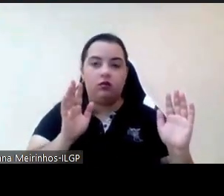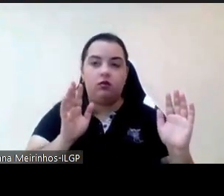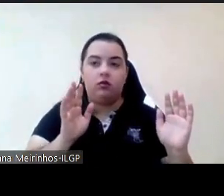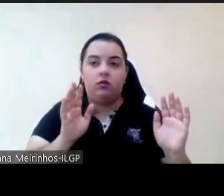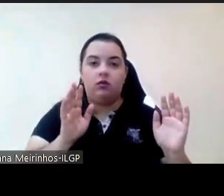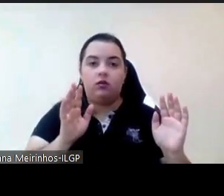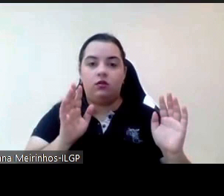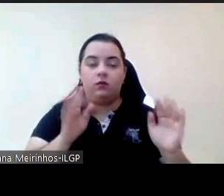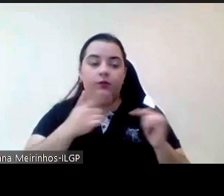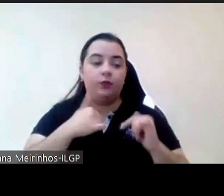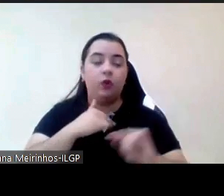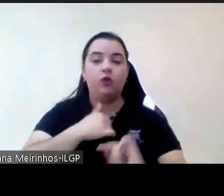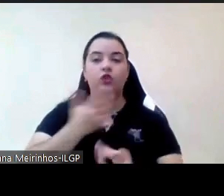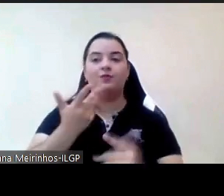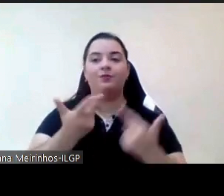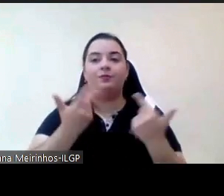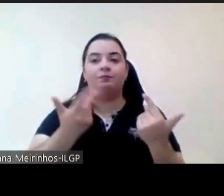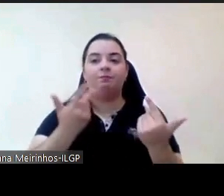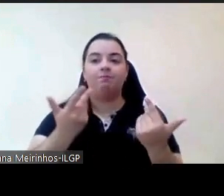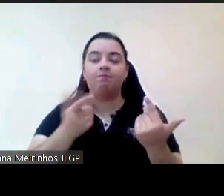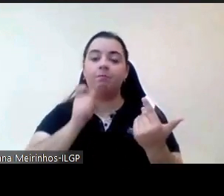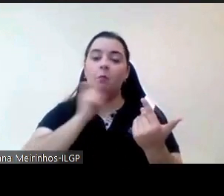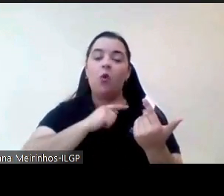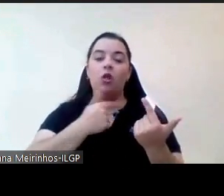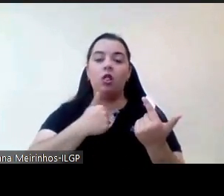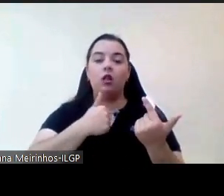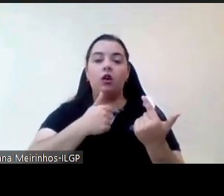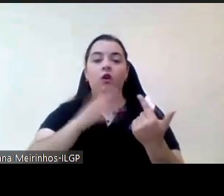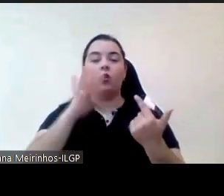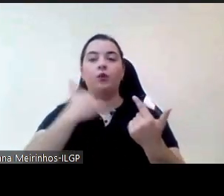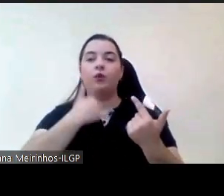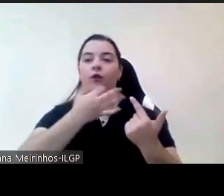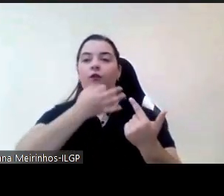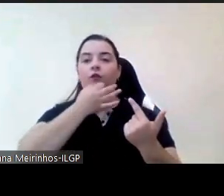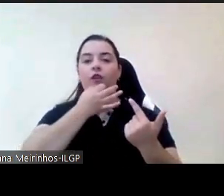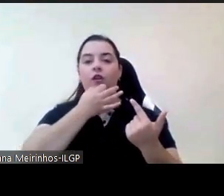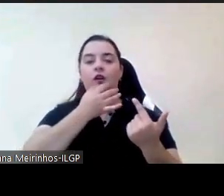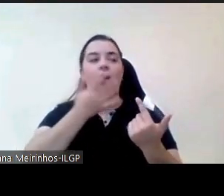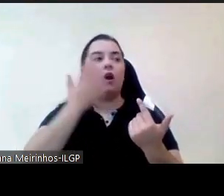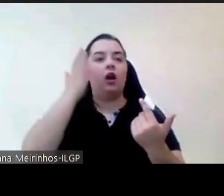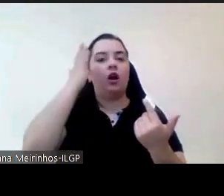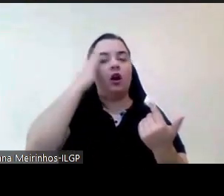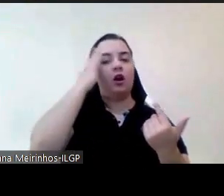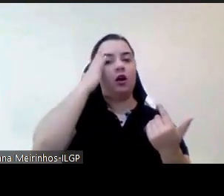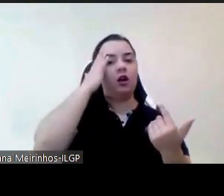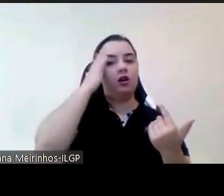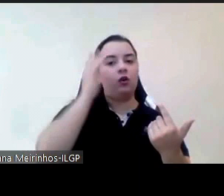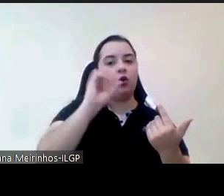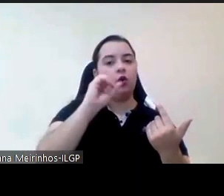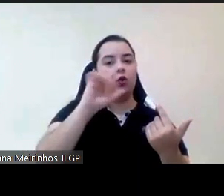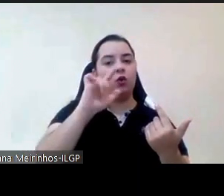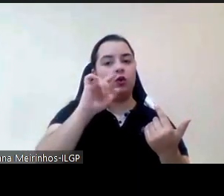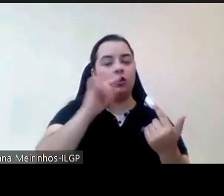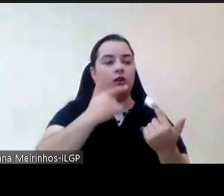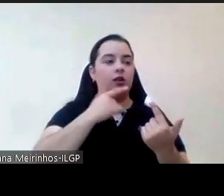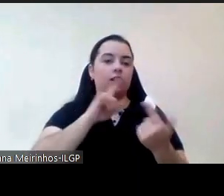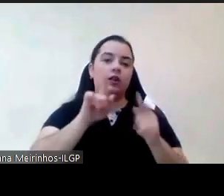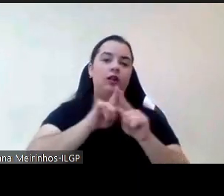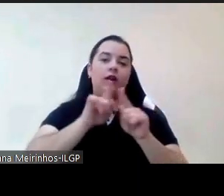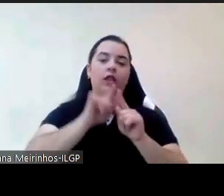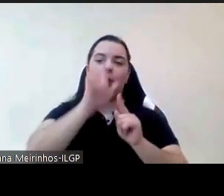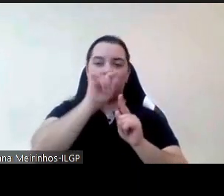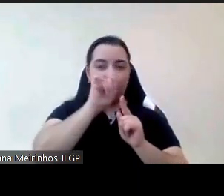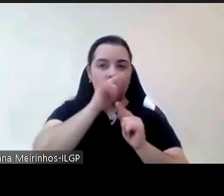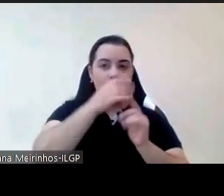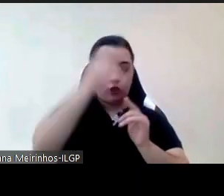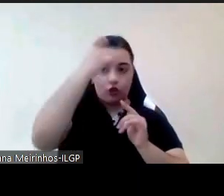nós se calhar foi quando eu falei no eu acho que foi quando eu falei no Colibri não é? quer dizer todos temos de fazer alguma coisa